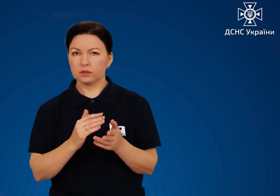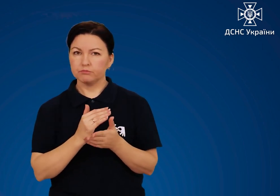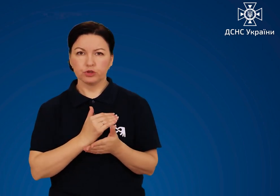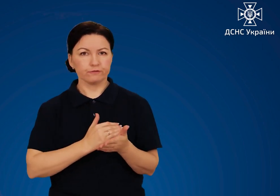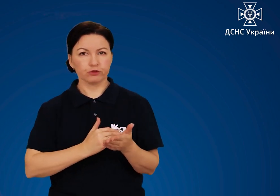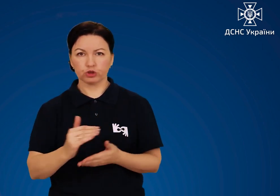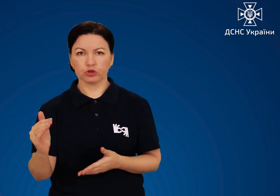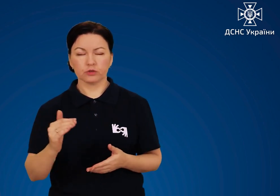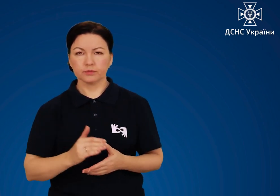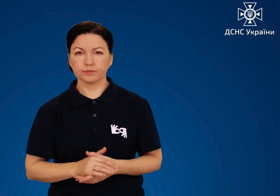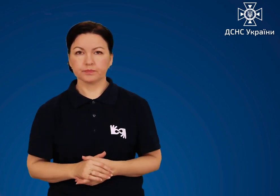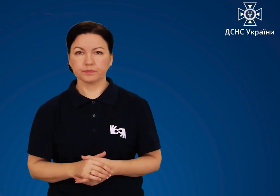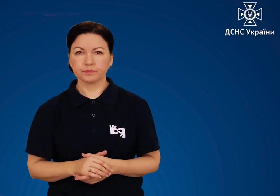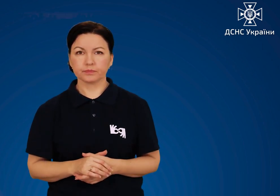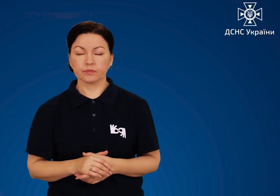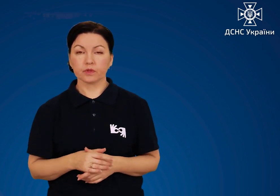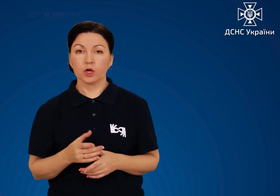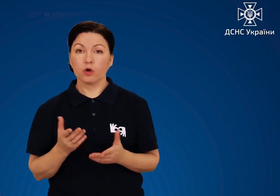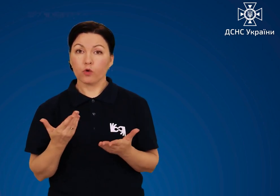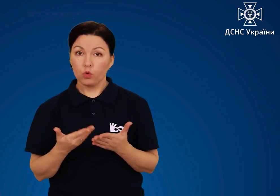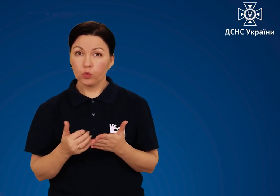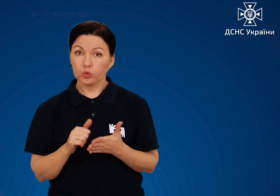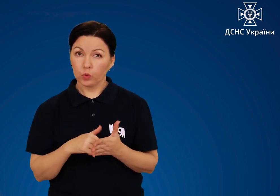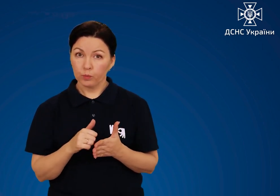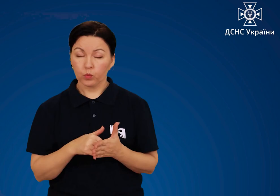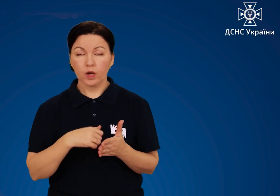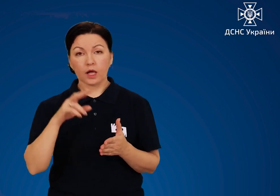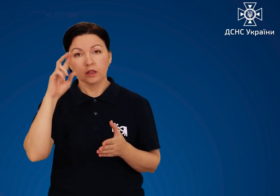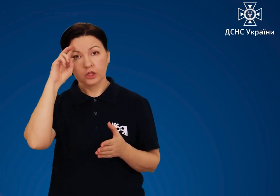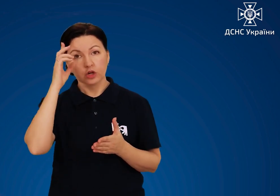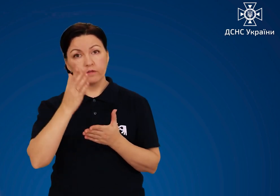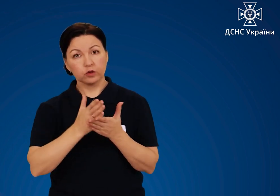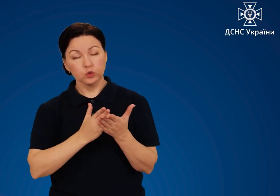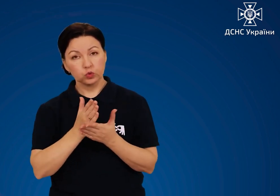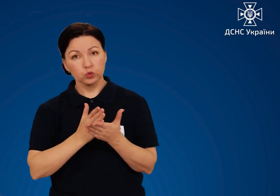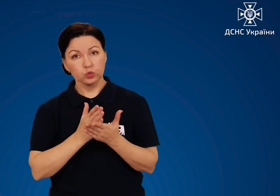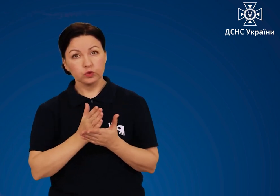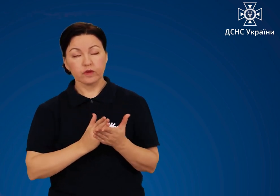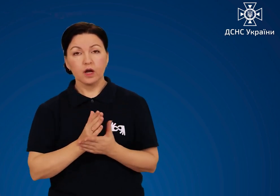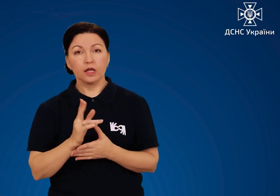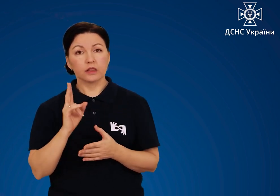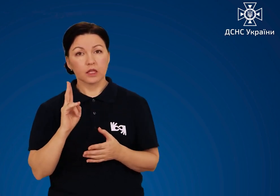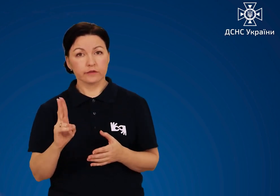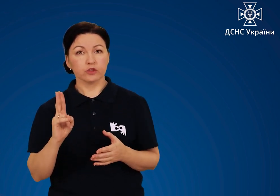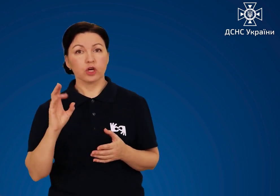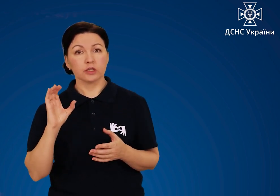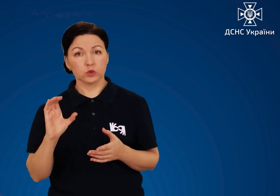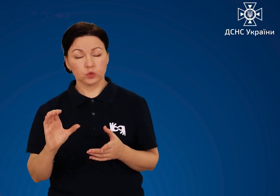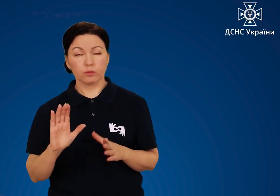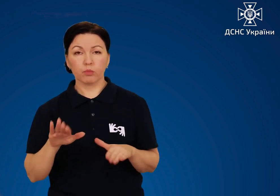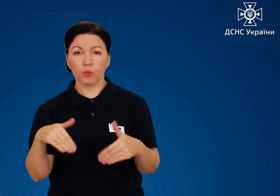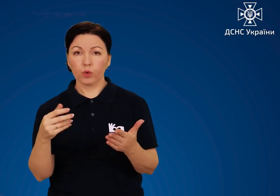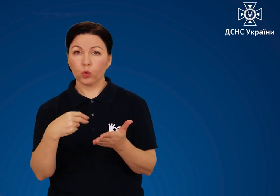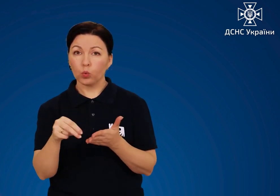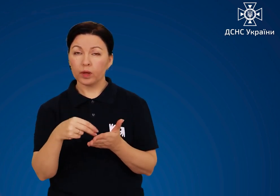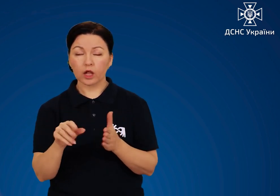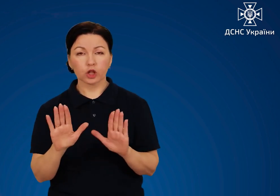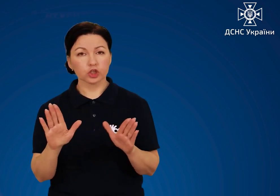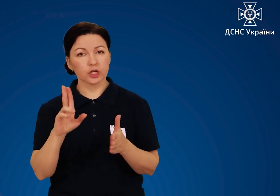підвищеної небезпеки. Тому Державна служба з надзвичайних ситуацій пропонує